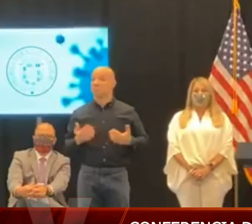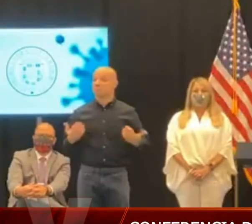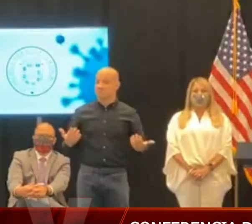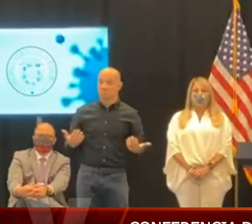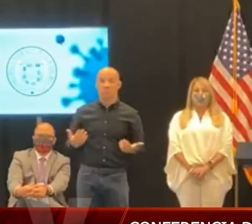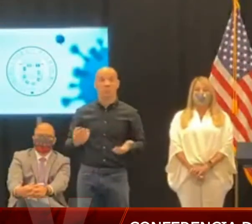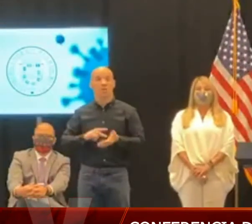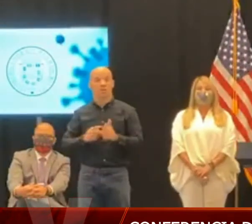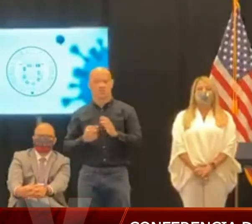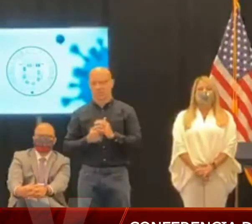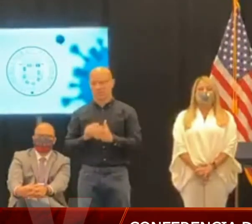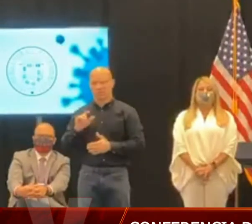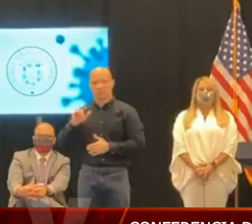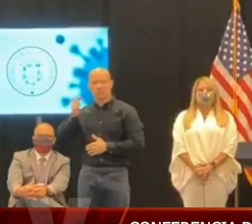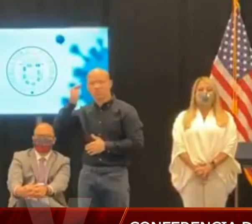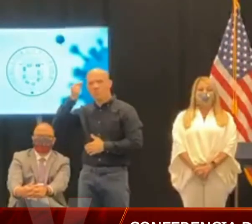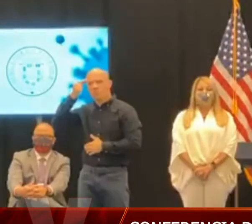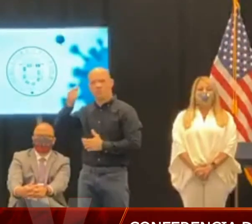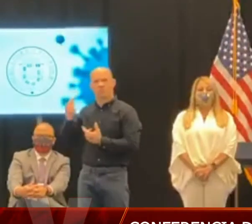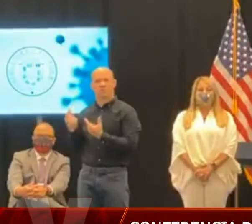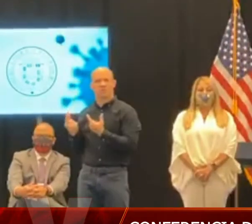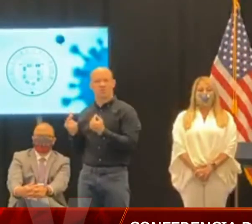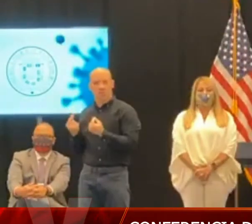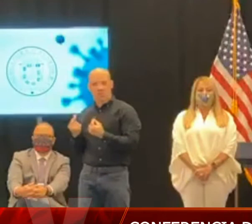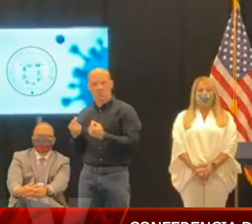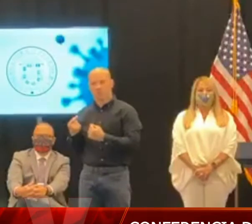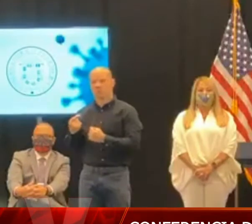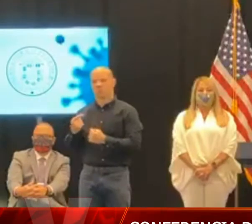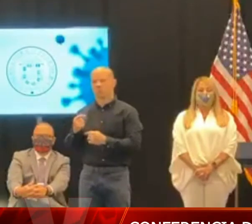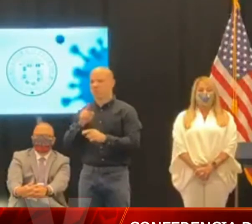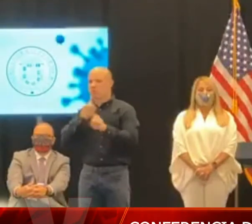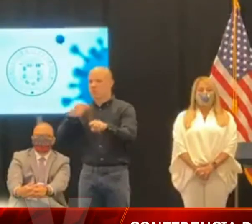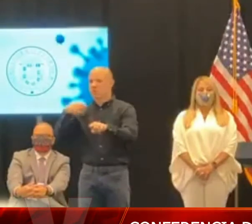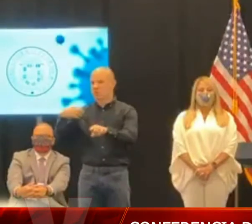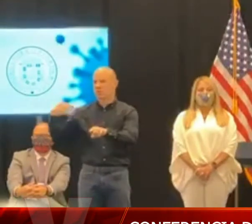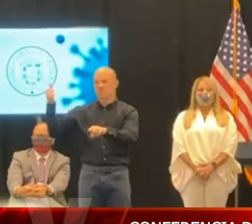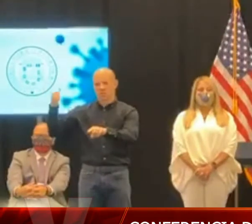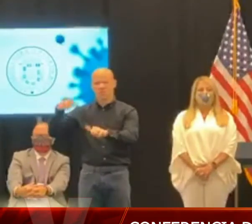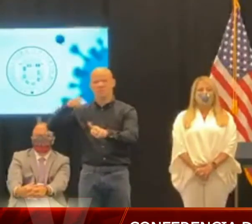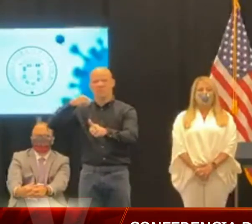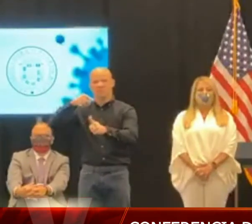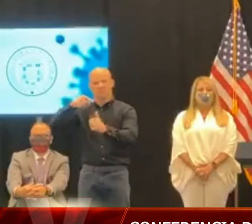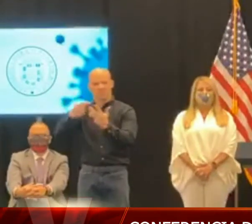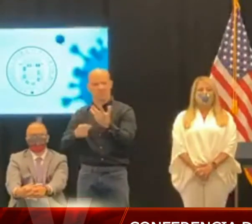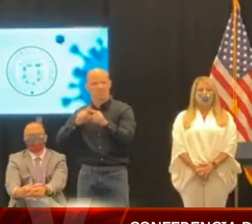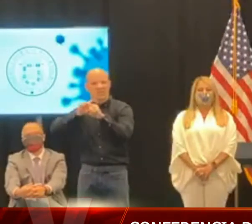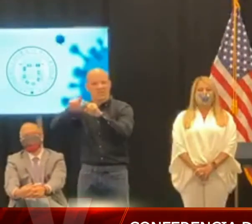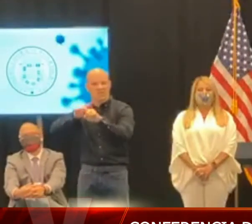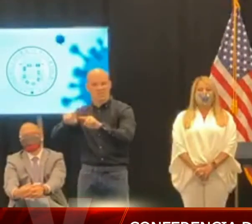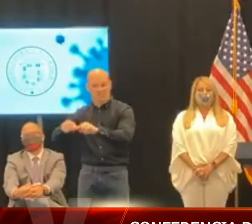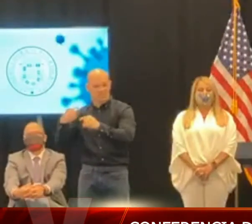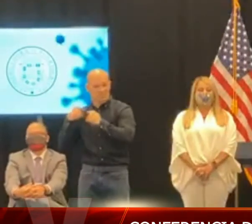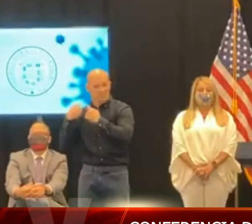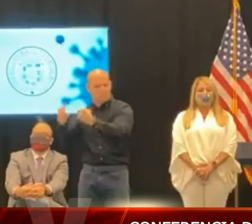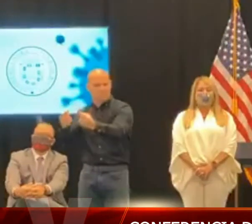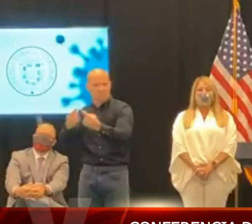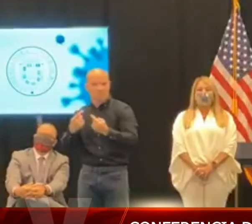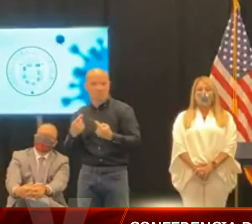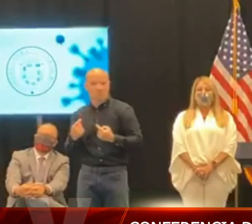gobierno aprobó múltiples órdenes ejecutivas. Hoy puedo decir que estoy